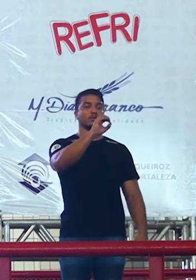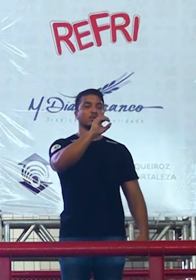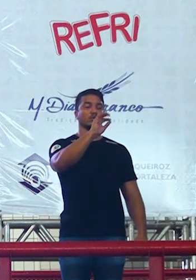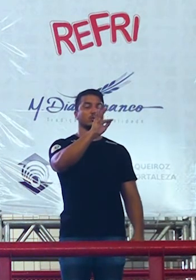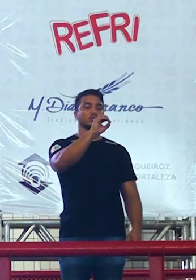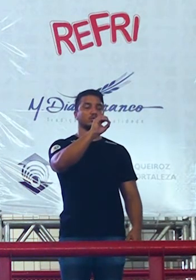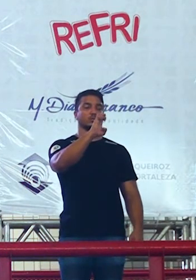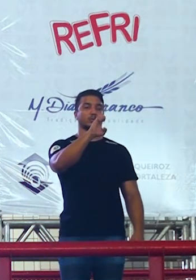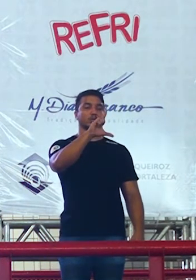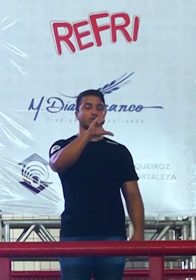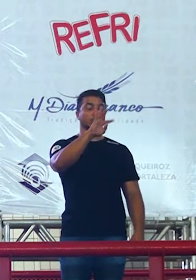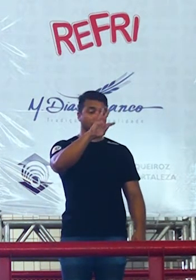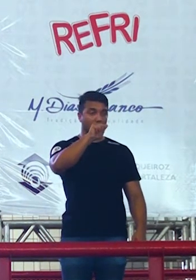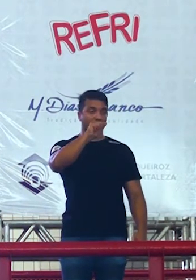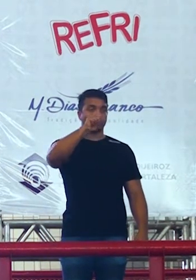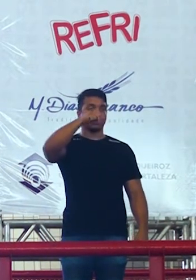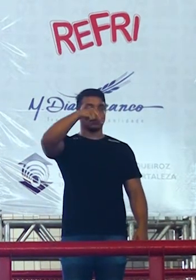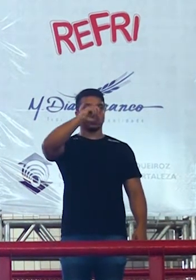fosfotanolamina